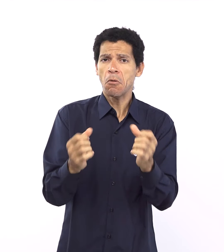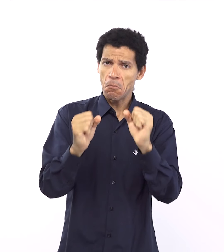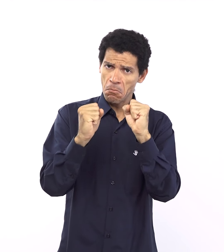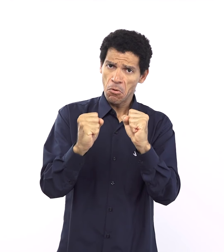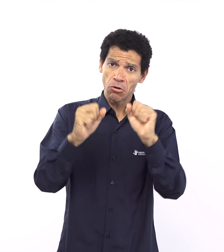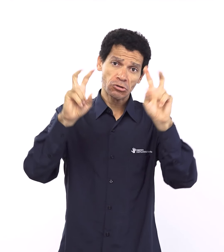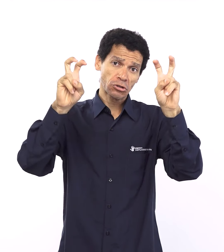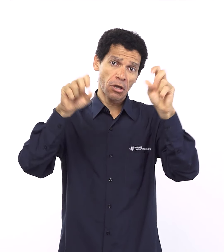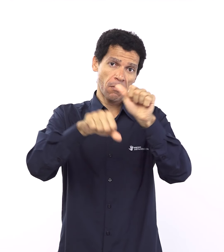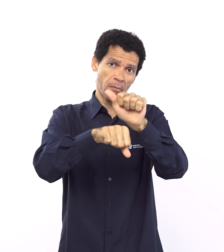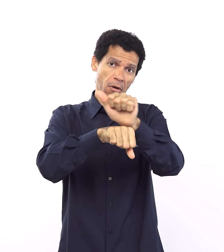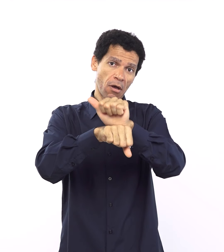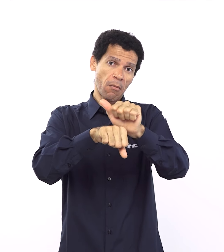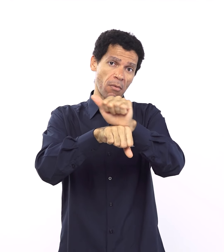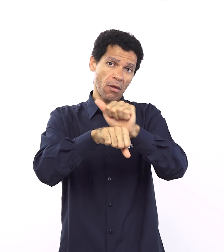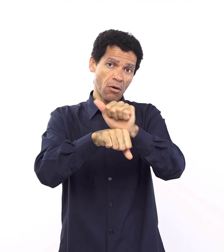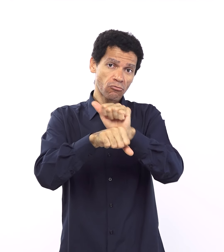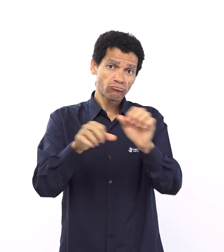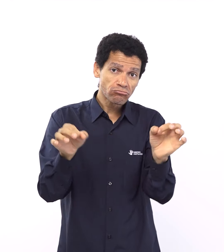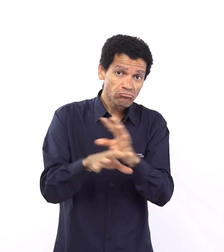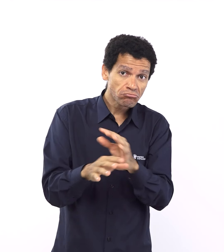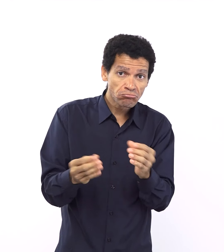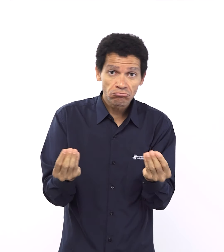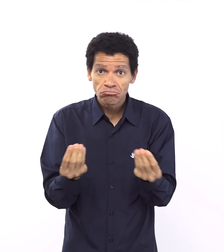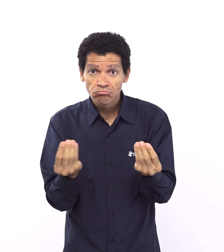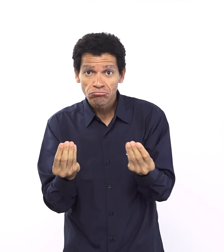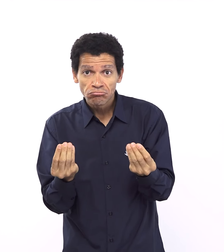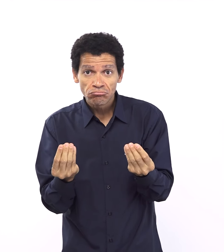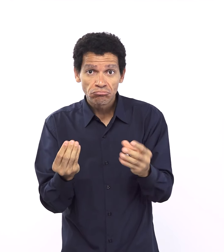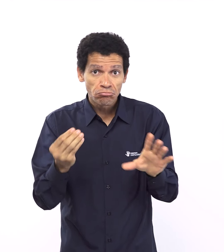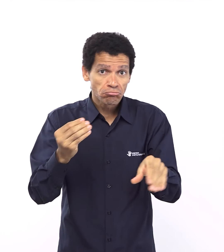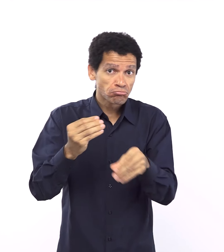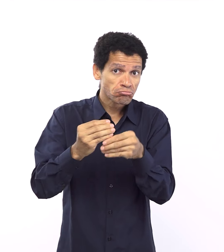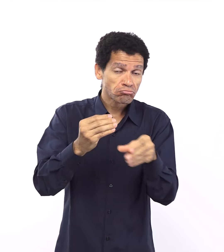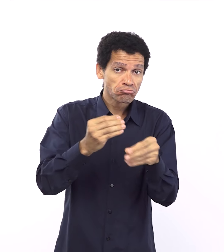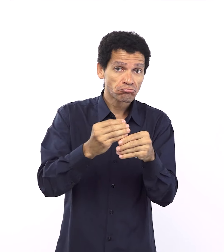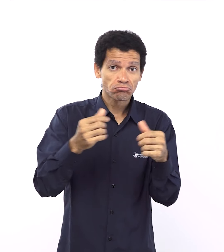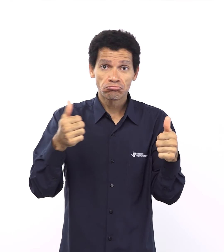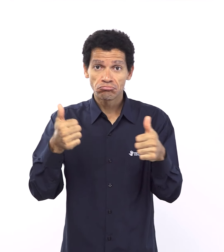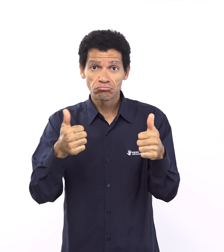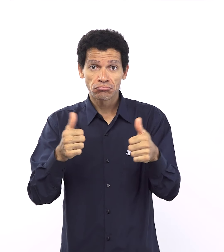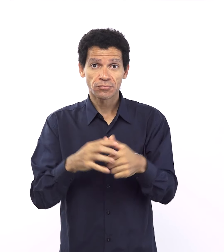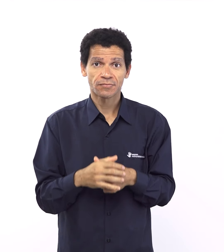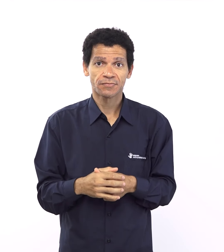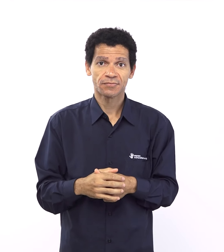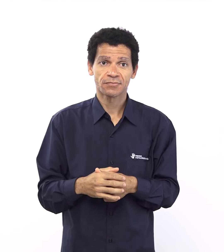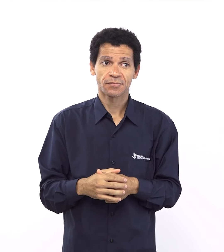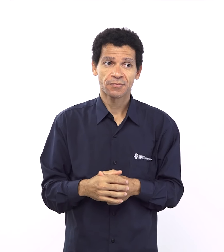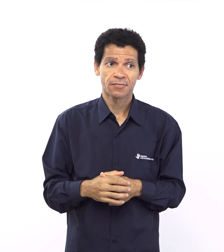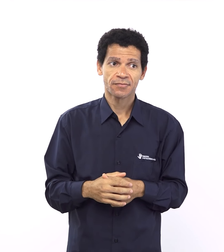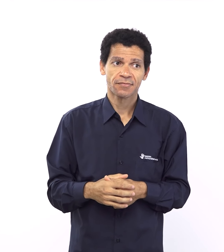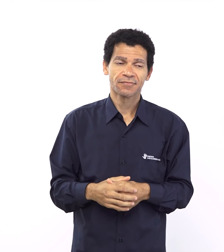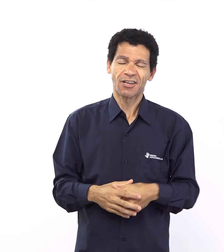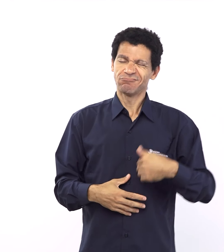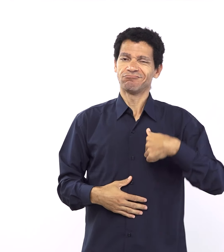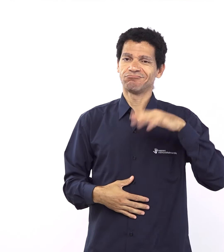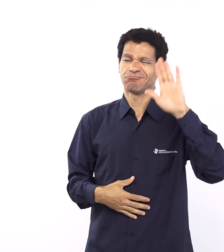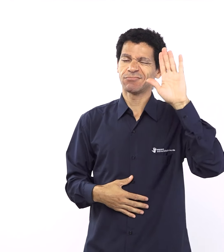Acho que eu vou fazer esse gancho, então. Vamos lá. dizendo Moisés com Abraão para a gente avançar, mas o